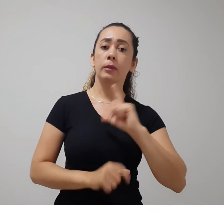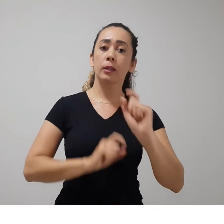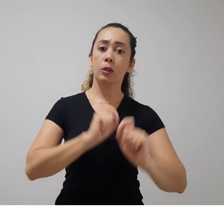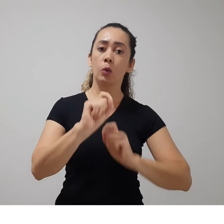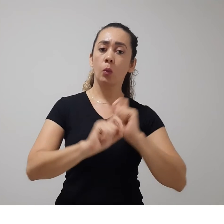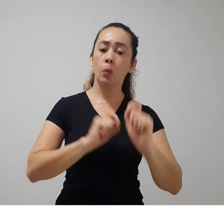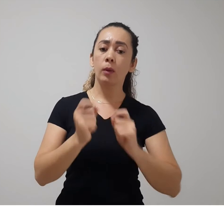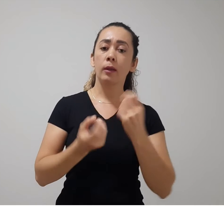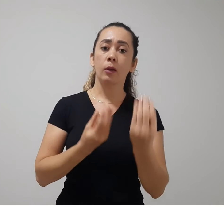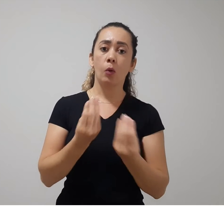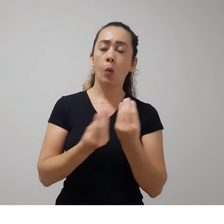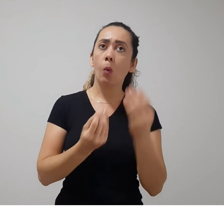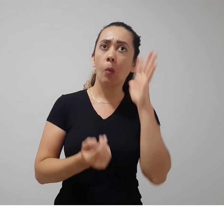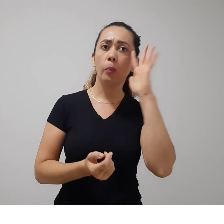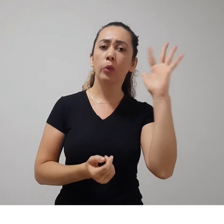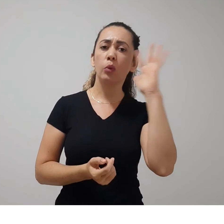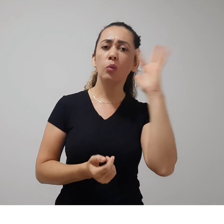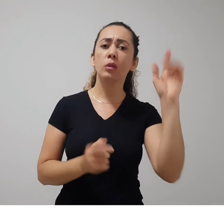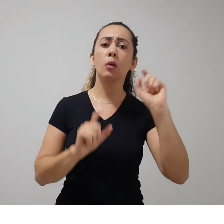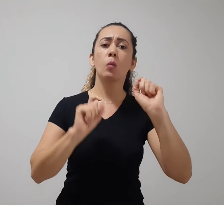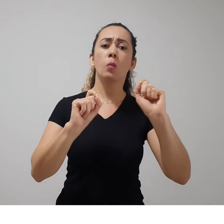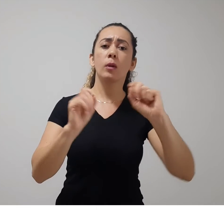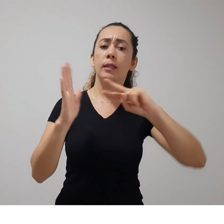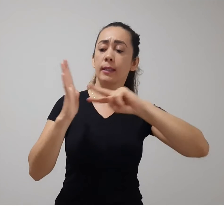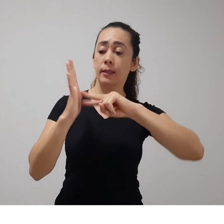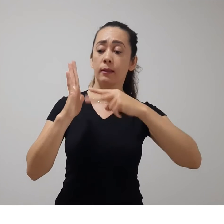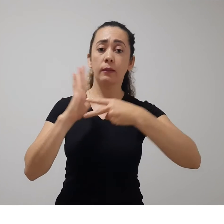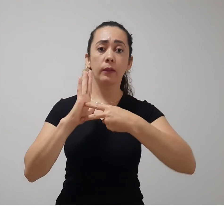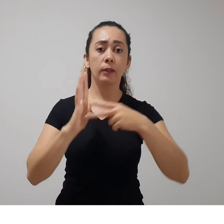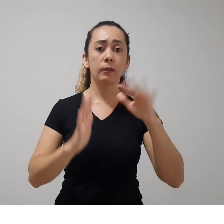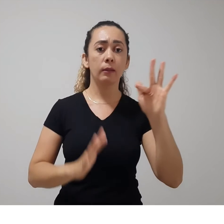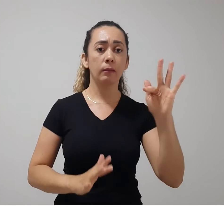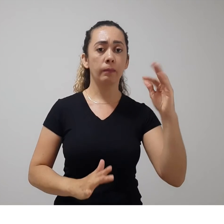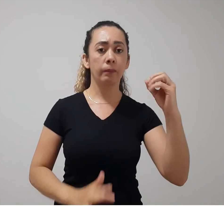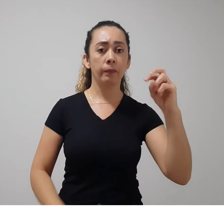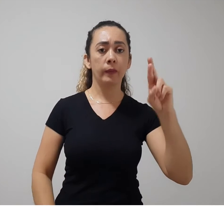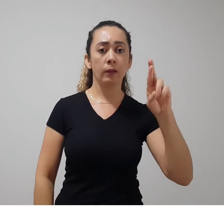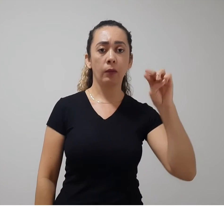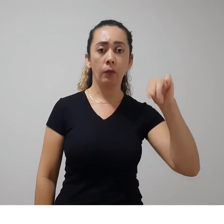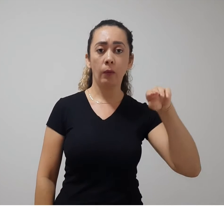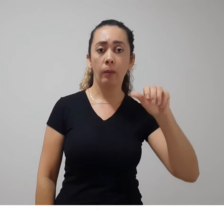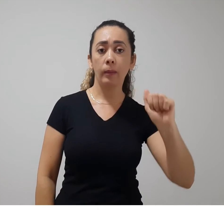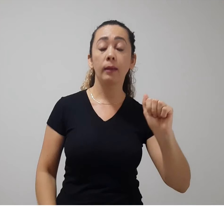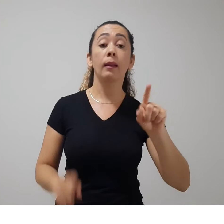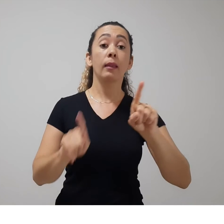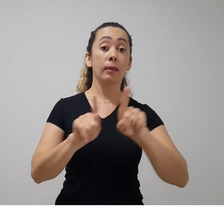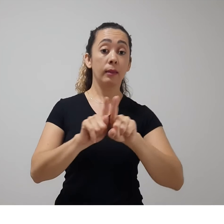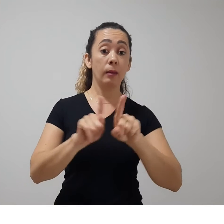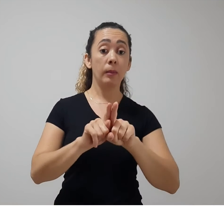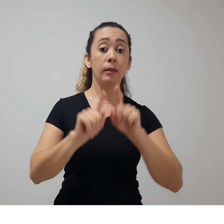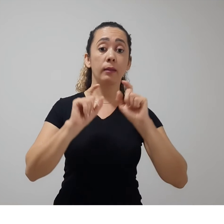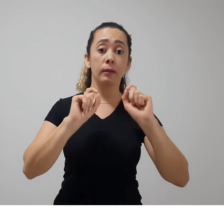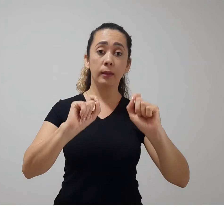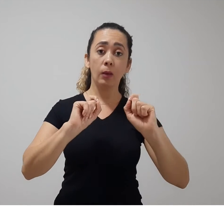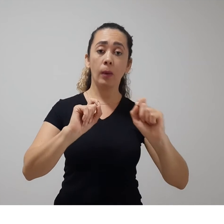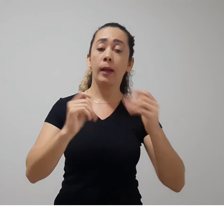exata noção do que significa essa forma. Outra corrente teórica é conhecida como psicanálise. A psicanálise, psicanálise,